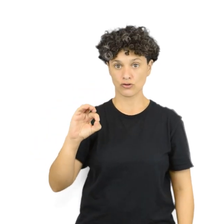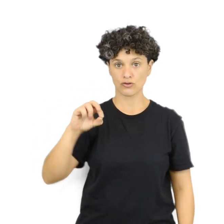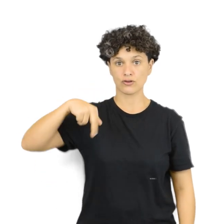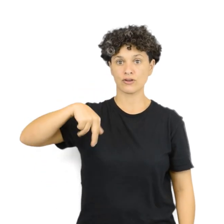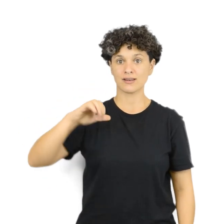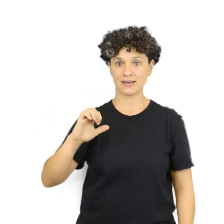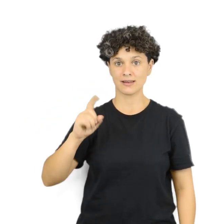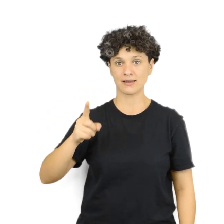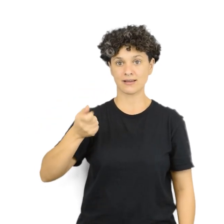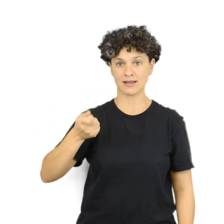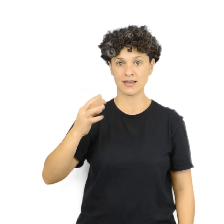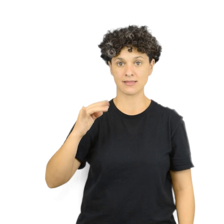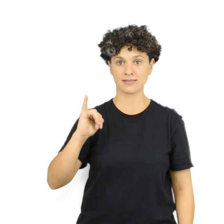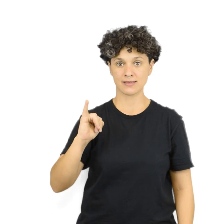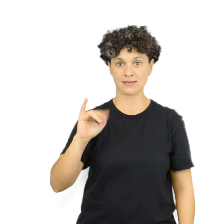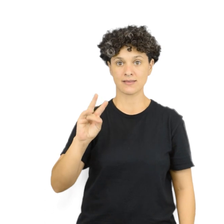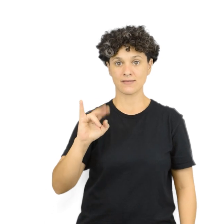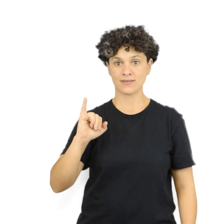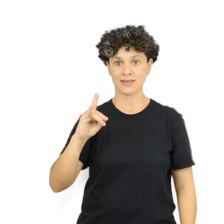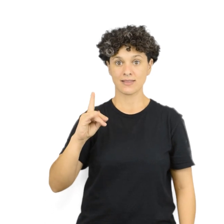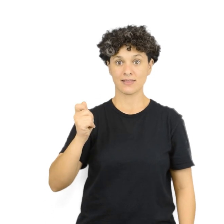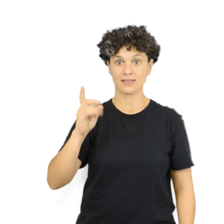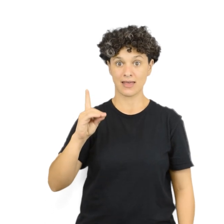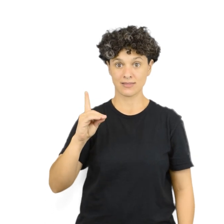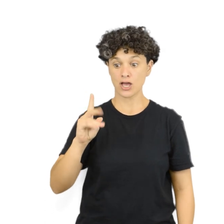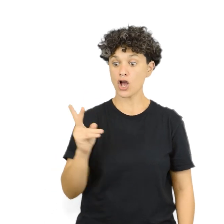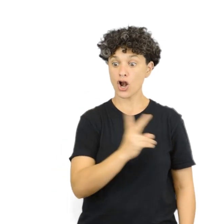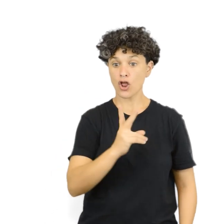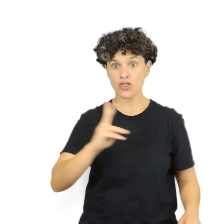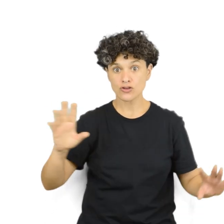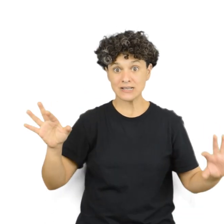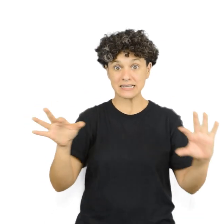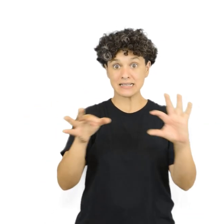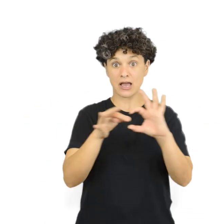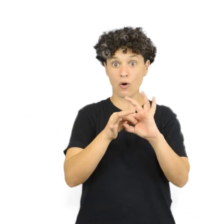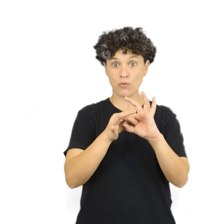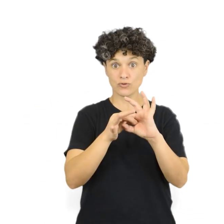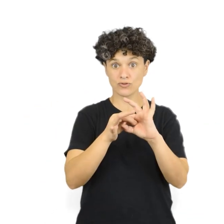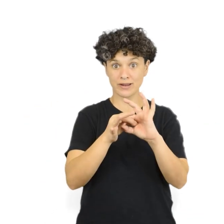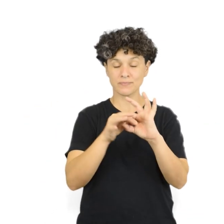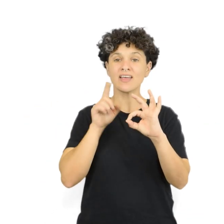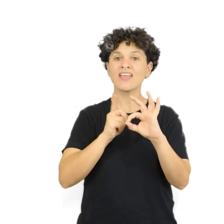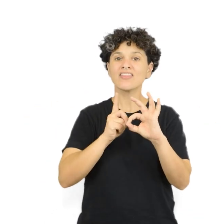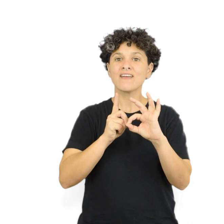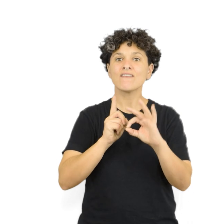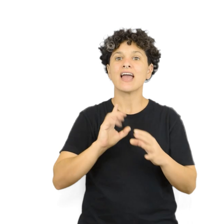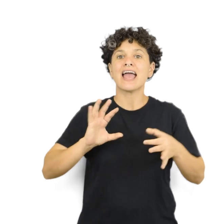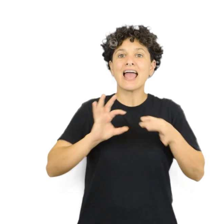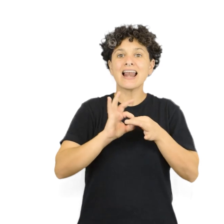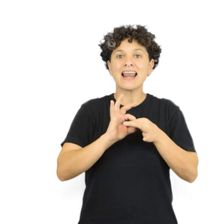Para que se forme el enlace de hidrógeno, el átomo de hidrógeno debe estar unido por enlace covalente a un átomo electronegativo B.